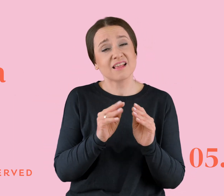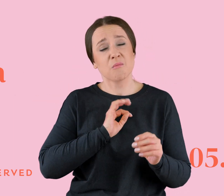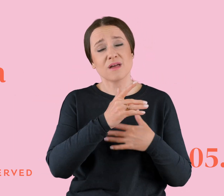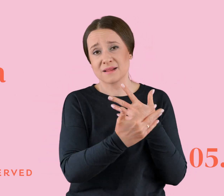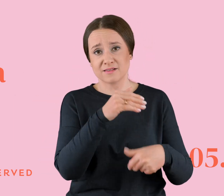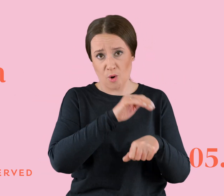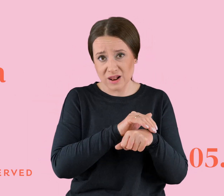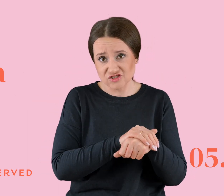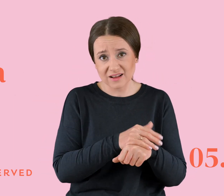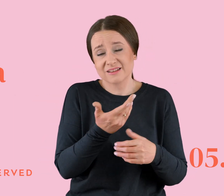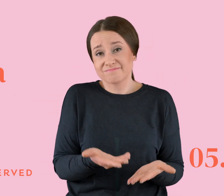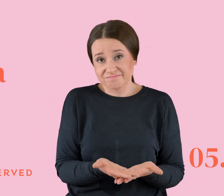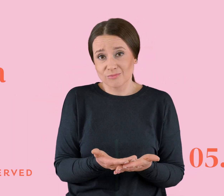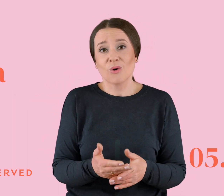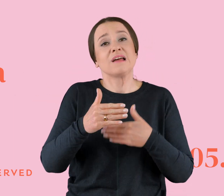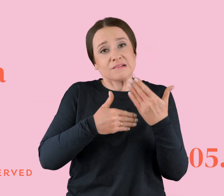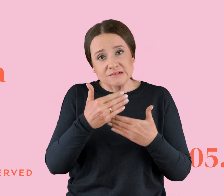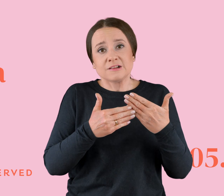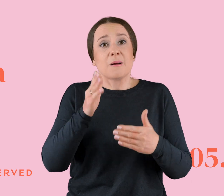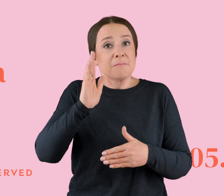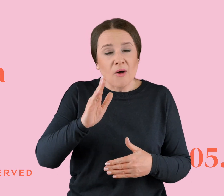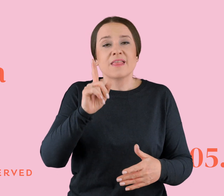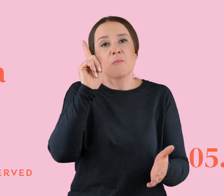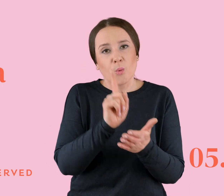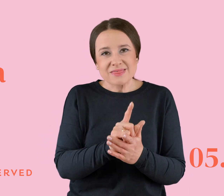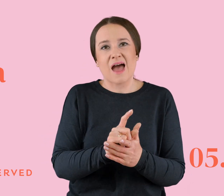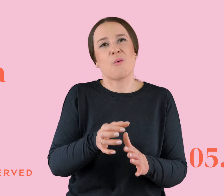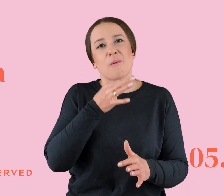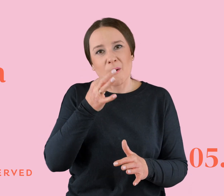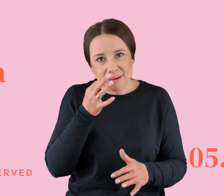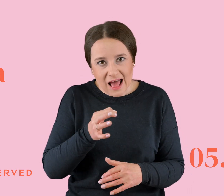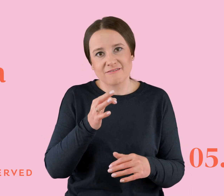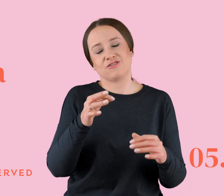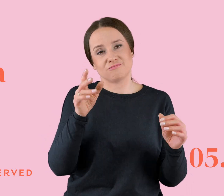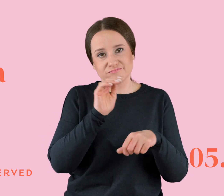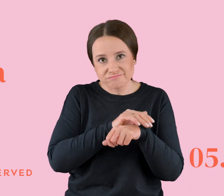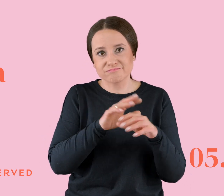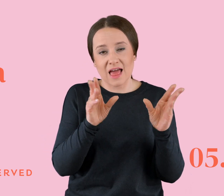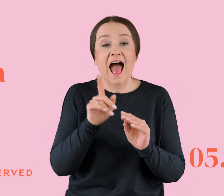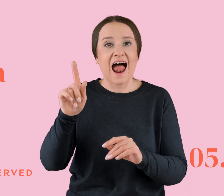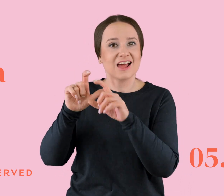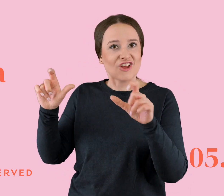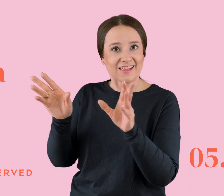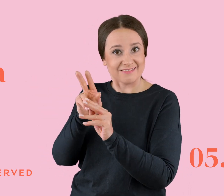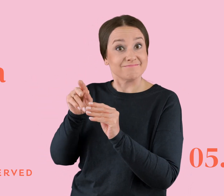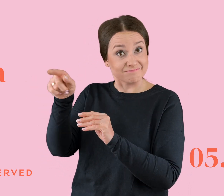No i niektóre z tych kontaktów udało mi się odbudować. No ale podczas tego spędzania z nim czasu też bardzo wiele osób